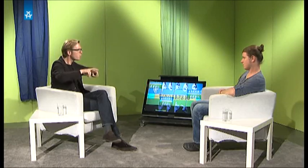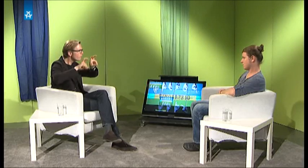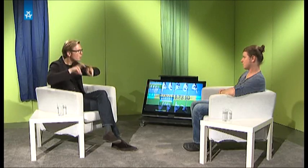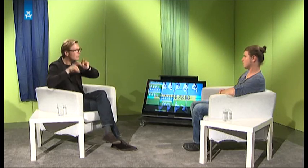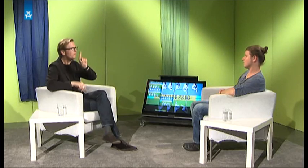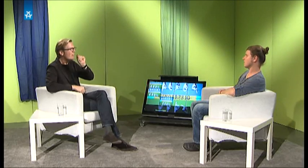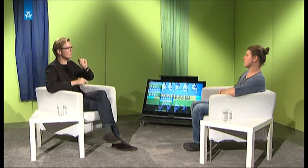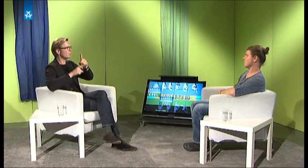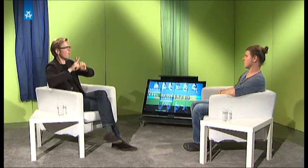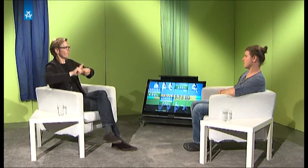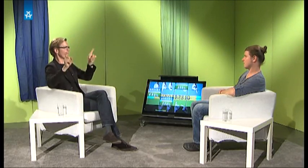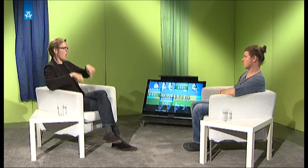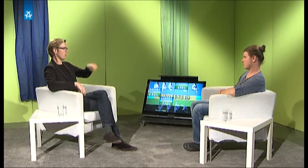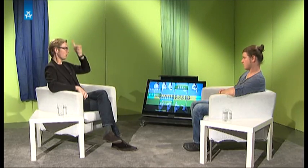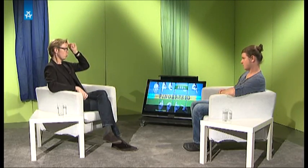besonders, welche Dinge sind anders.